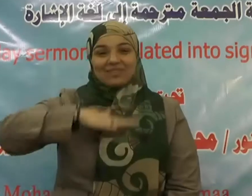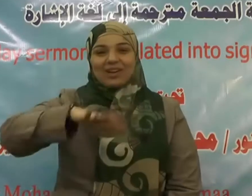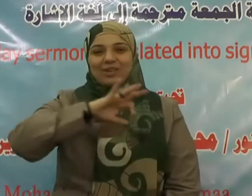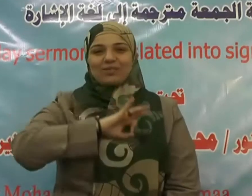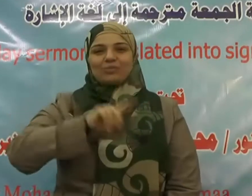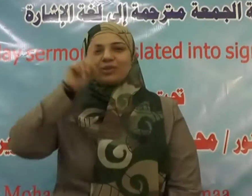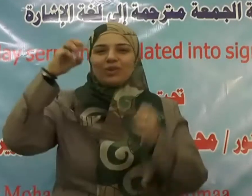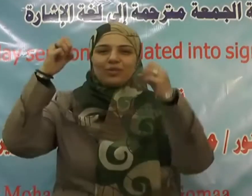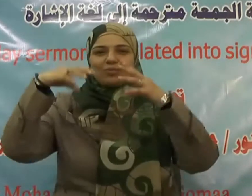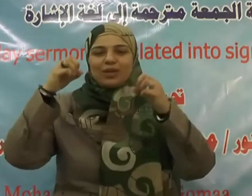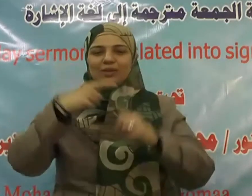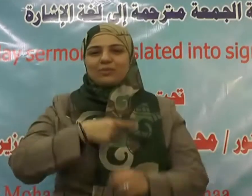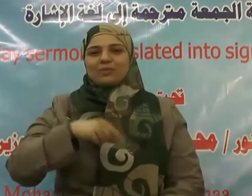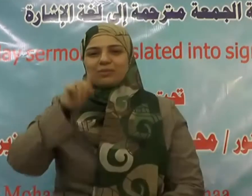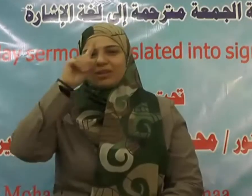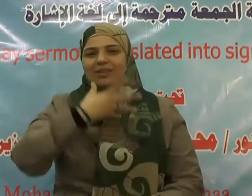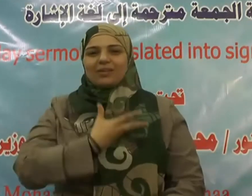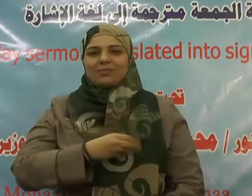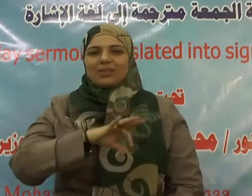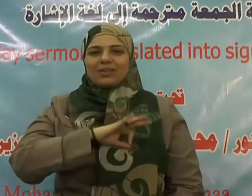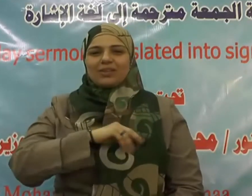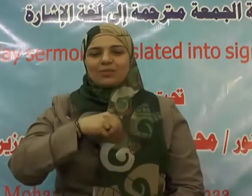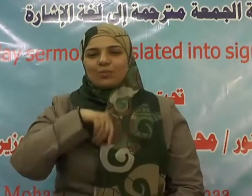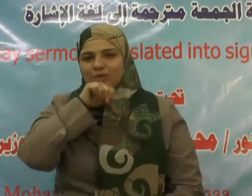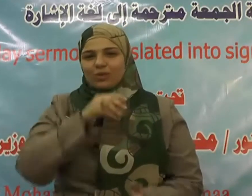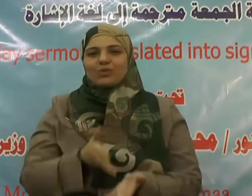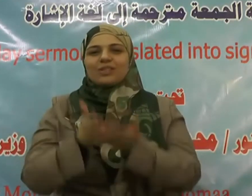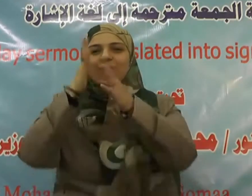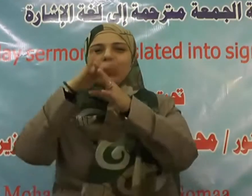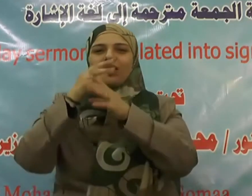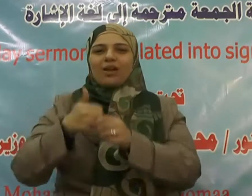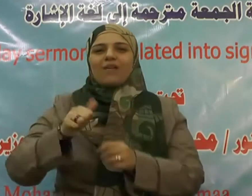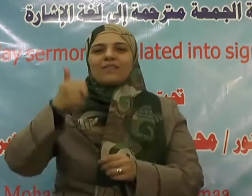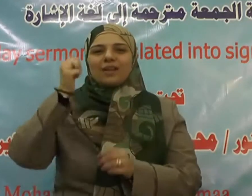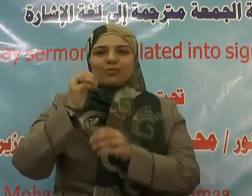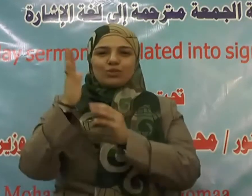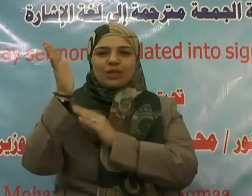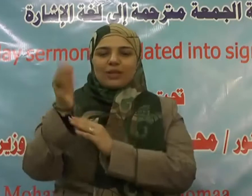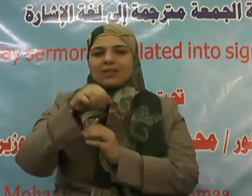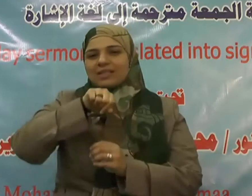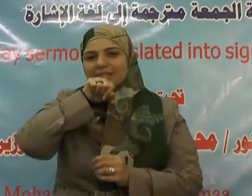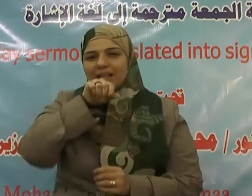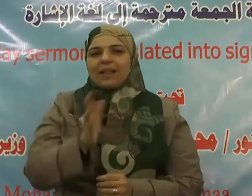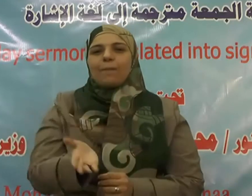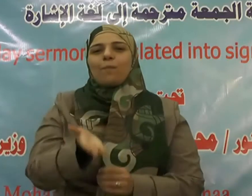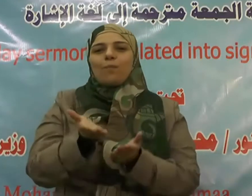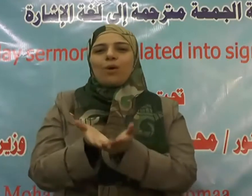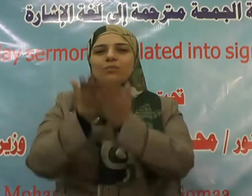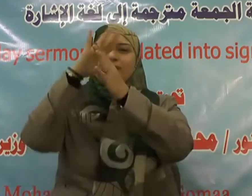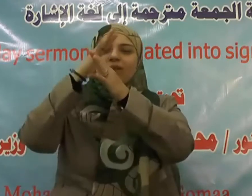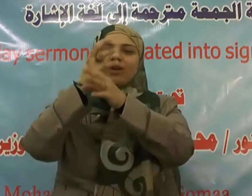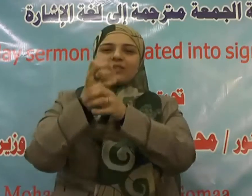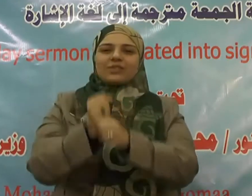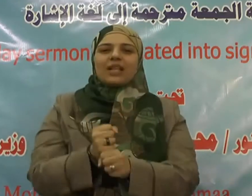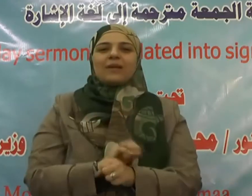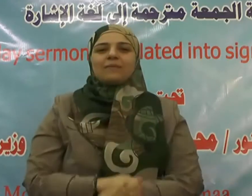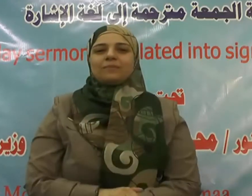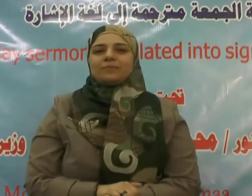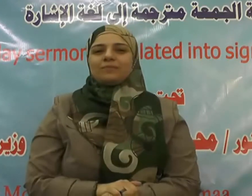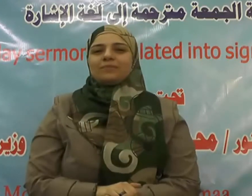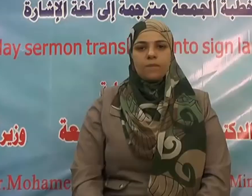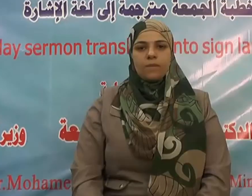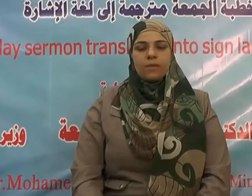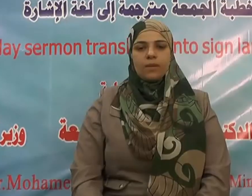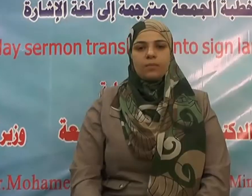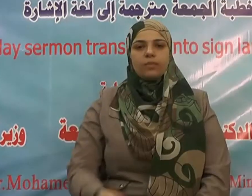ثمرات الإيمان الحمد لله رب العالمين القائل في